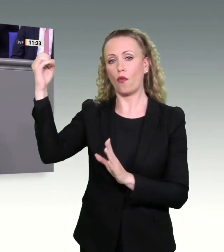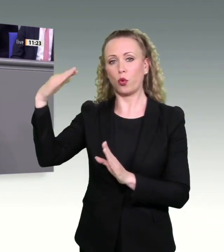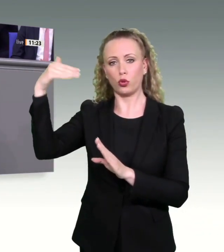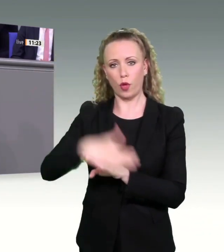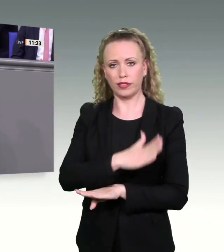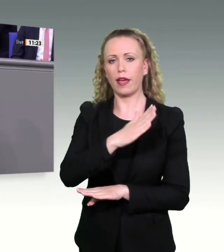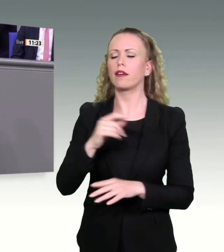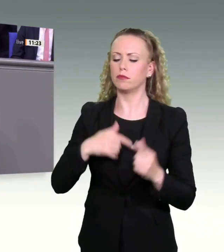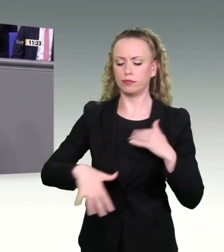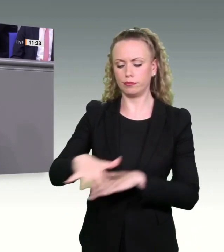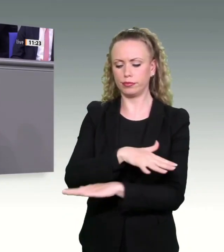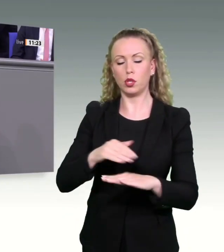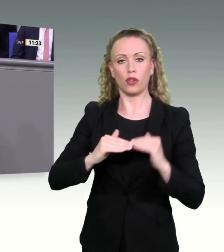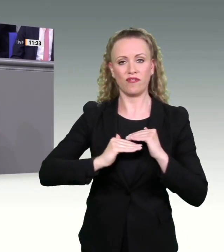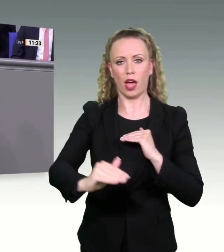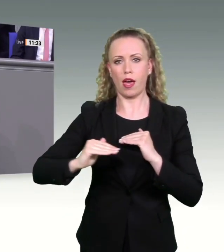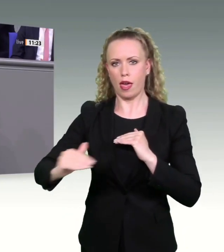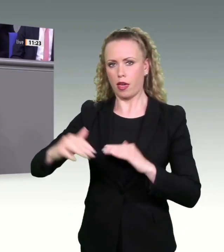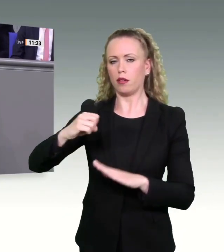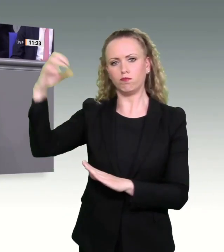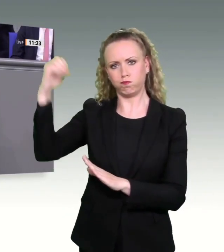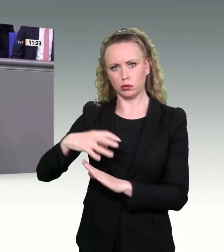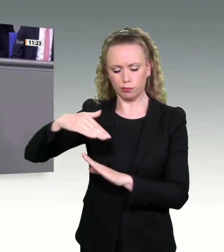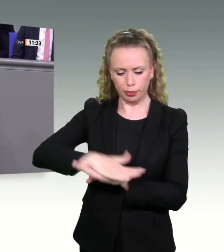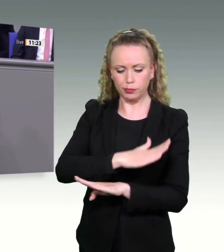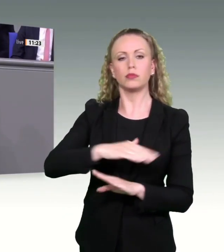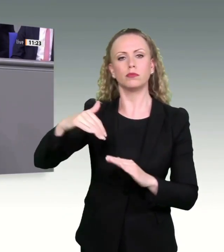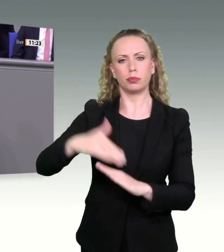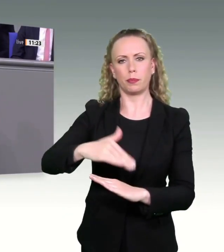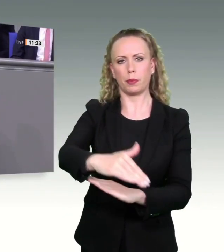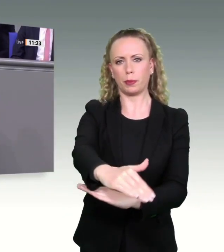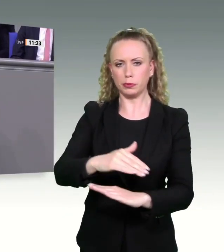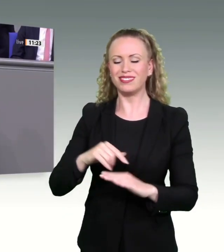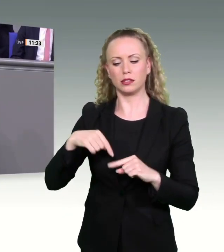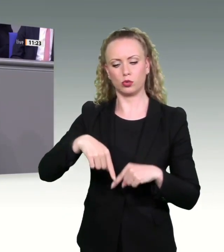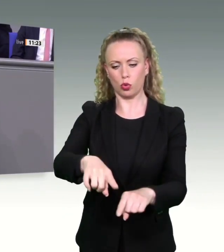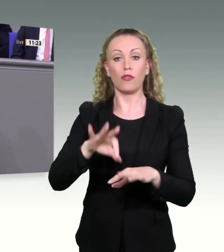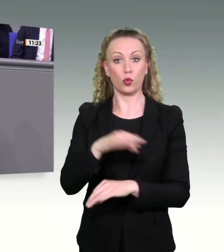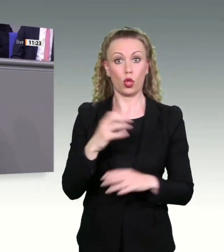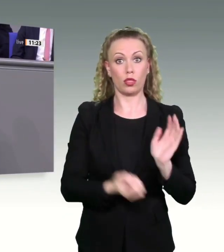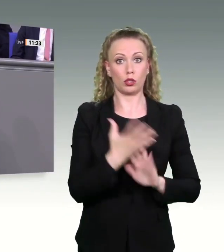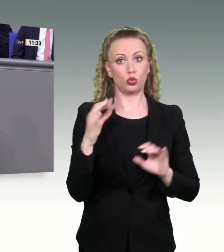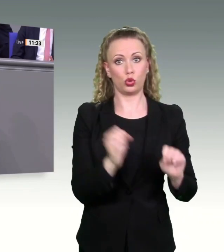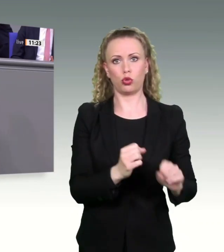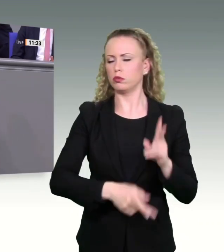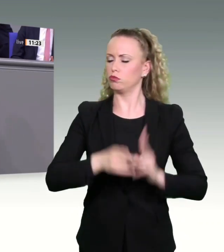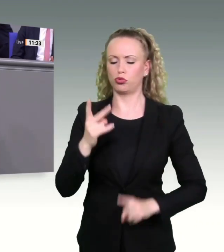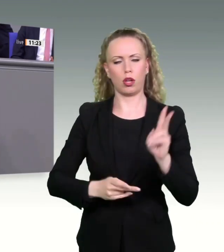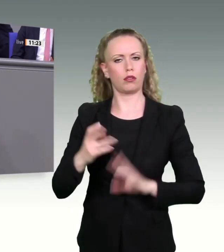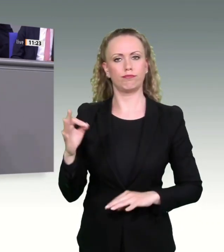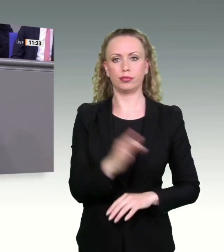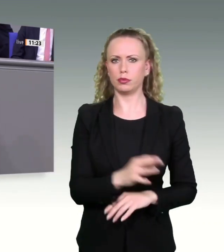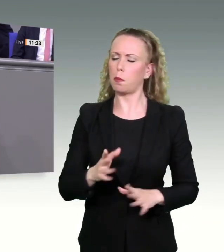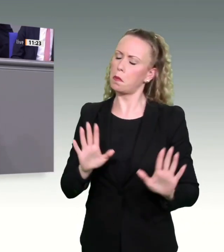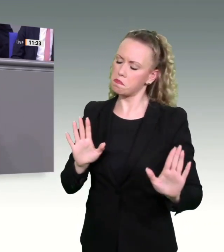Freiflächen überwiege grundsätzlich den naturschutzpolitischen Schaden. Doch das ist falsch. Richtig ist, unter bestimmten Bedingungen